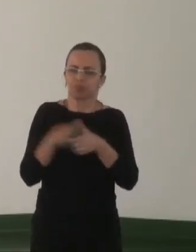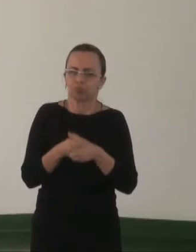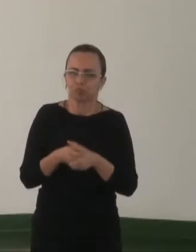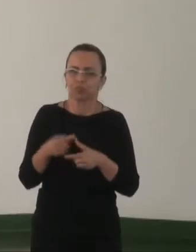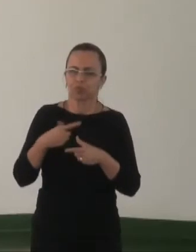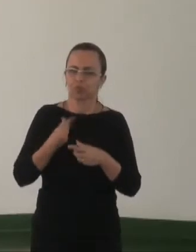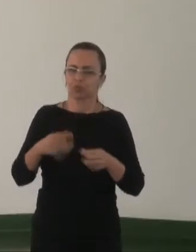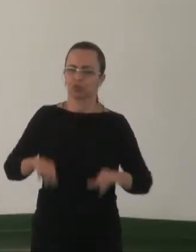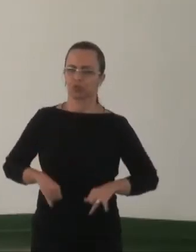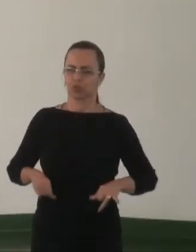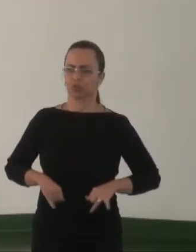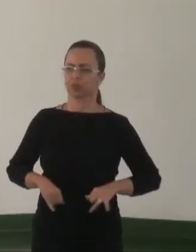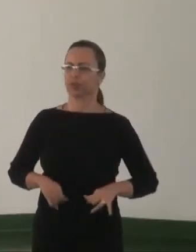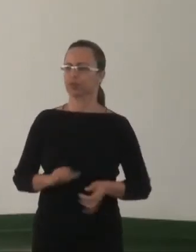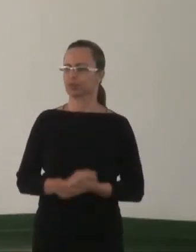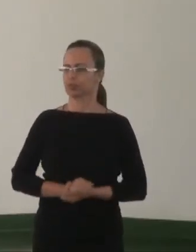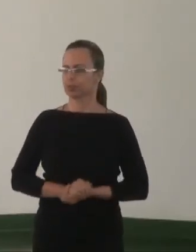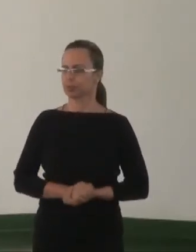sofrimento.